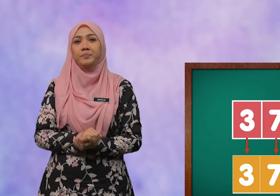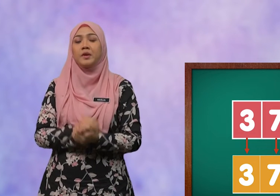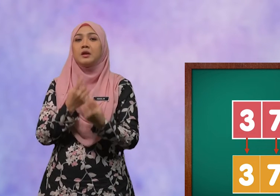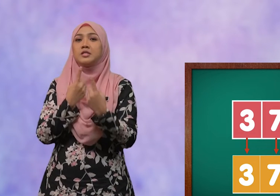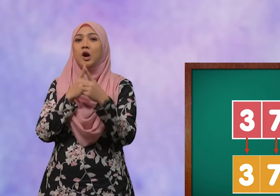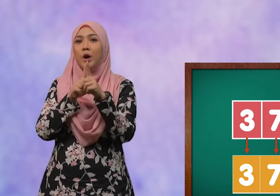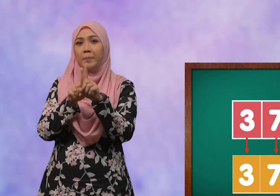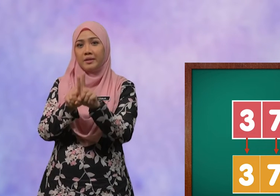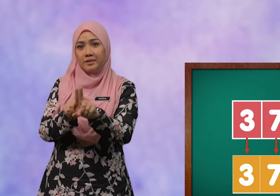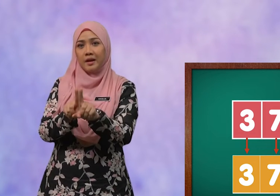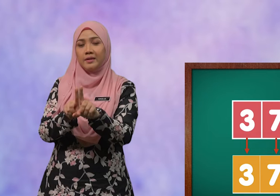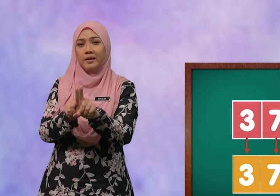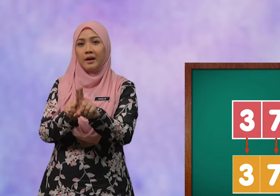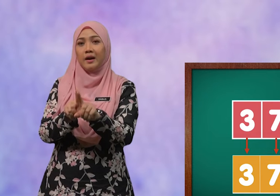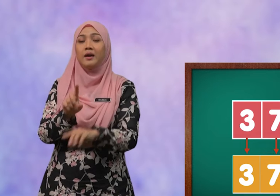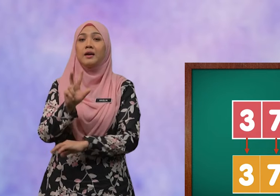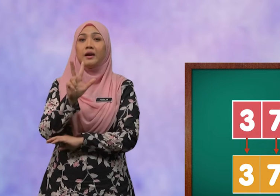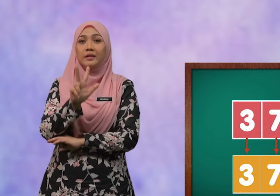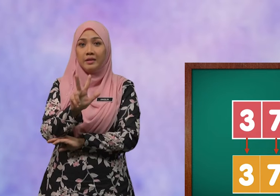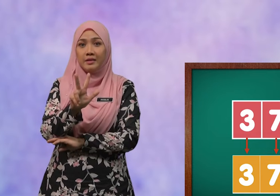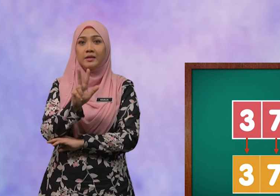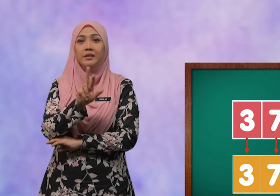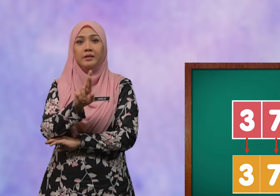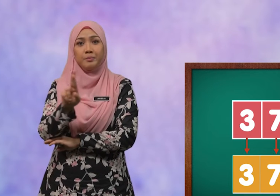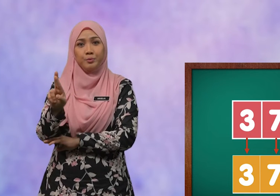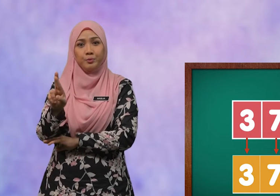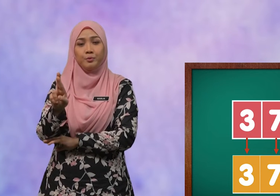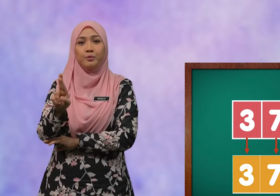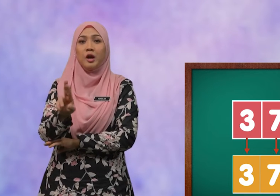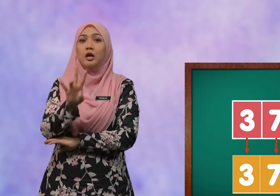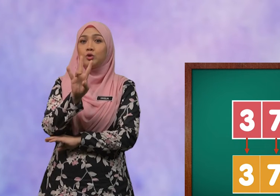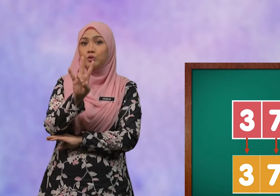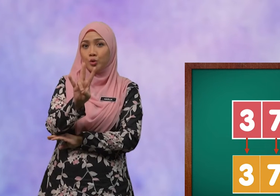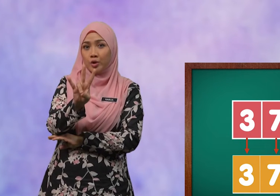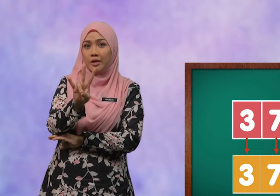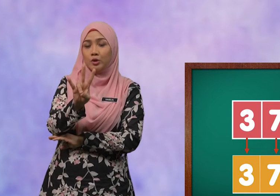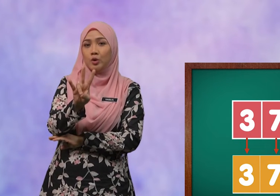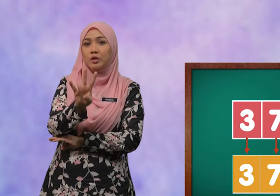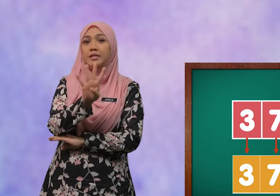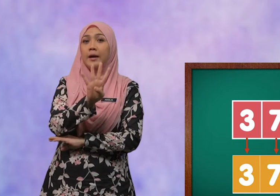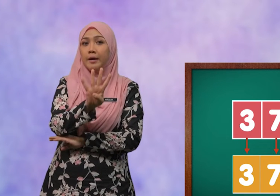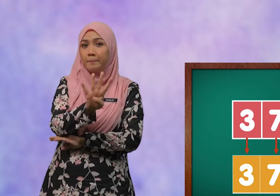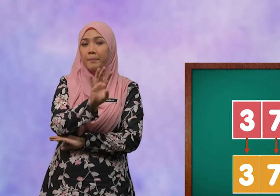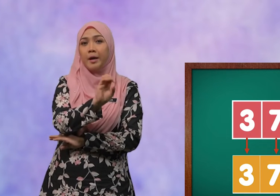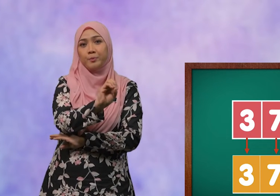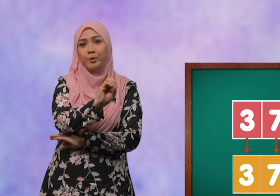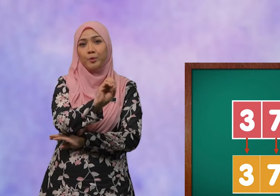Jawapannya adalah tiga ribu tujuh ratus empat puluh.